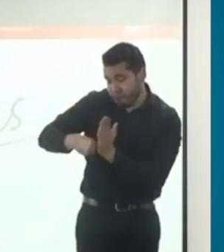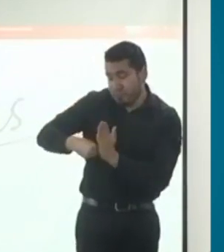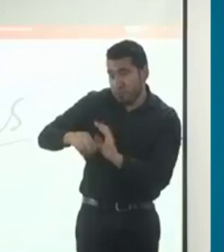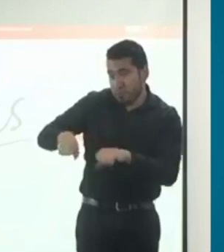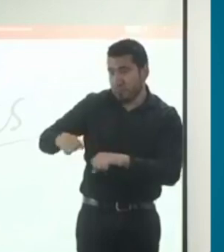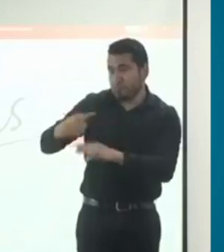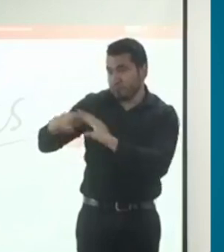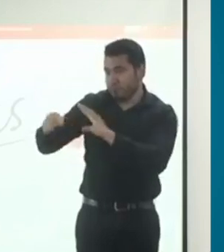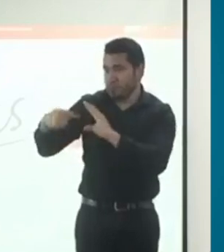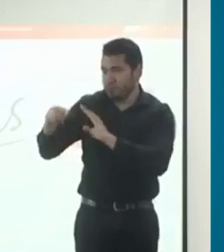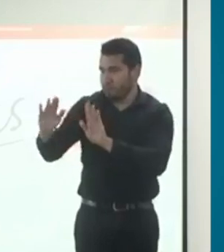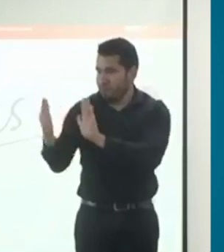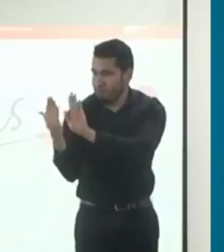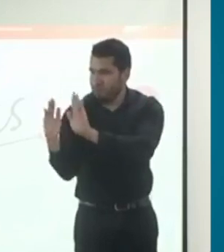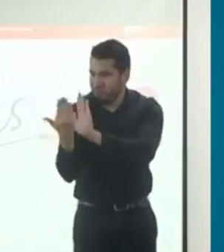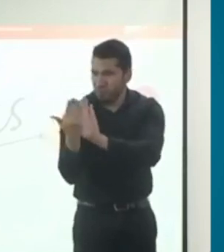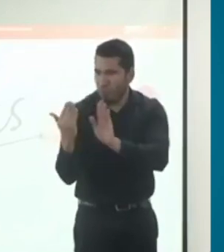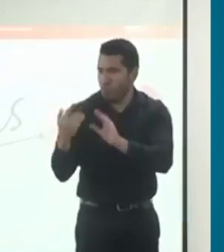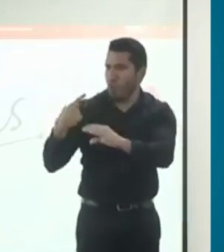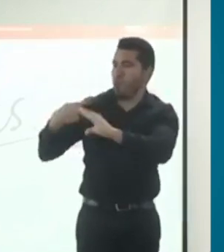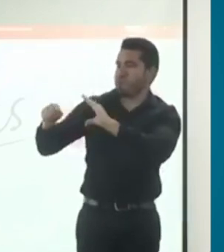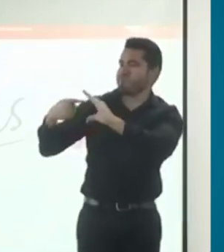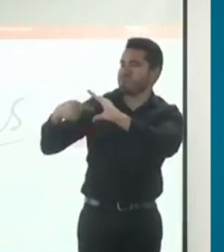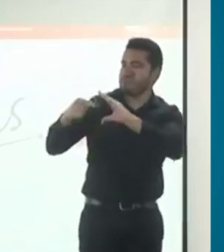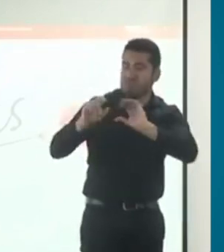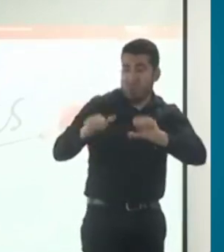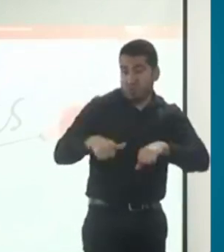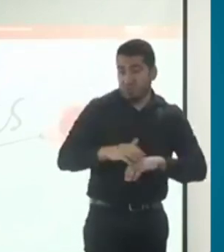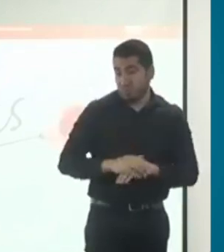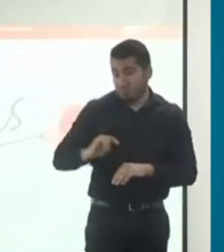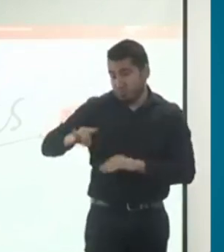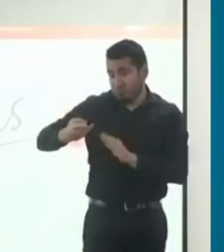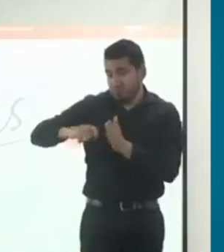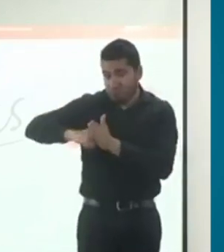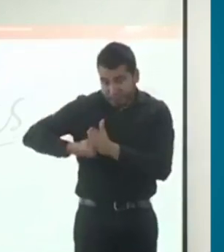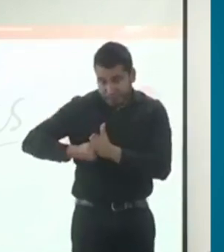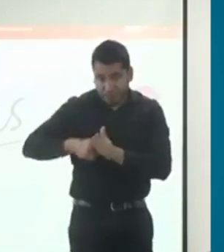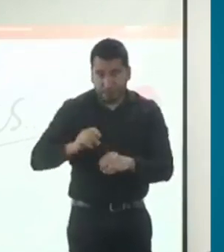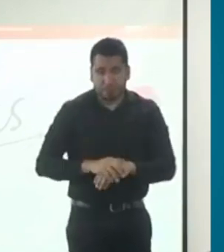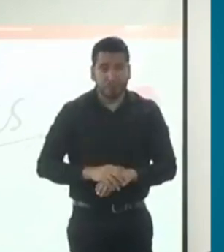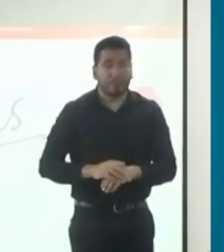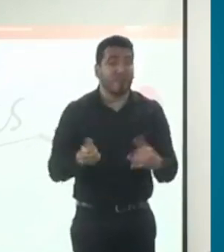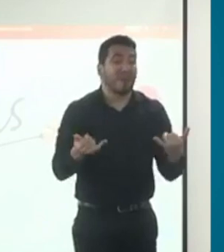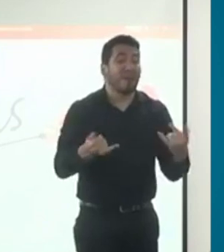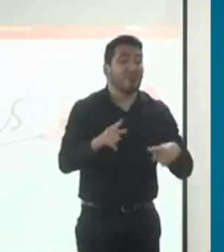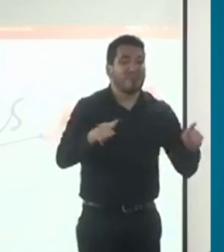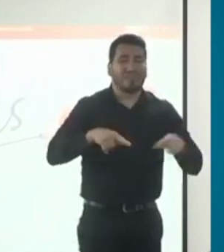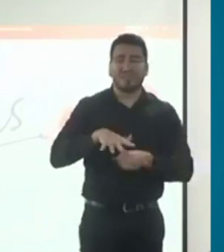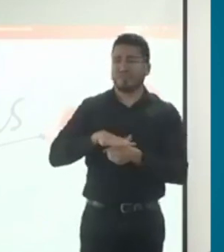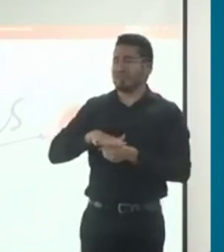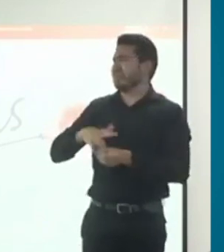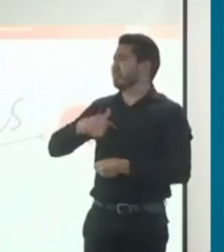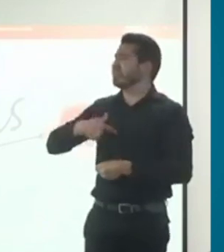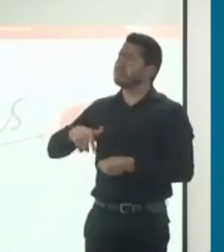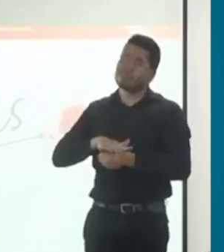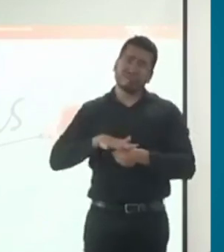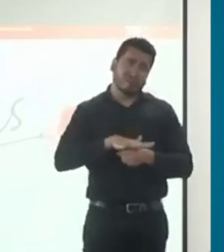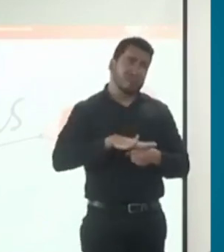personalmente vía correo electrónico. Hay casos también muy puntuales y específicos que requieren una orientación.